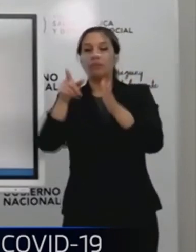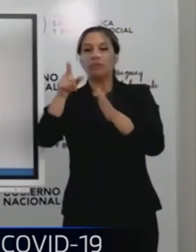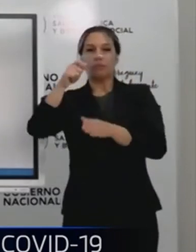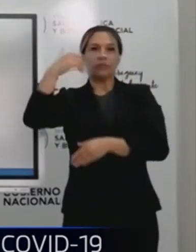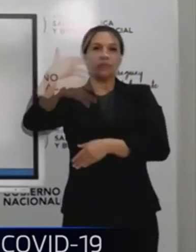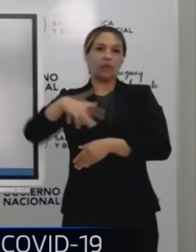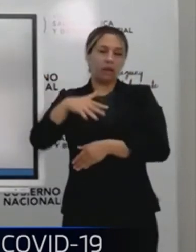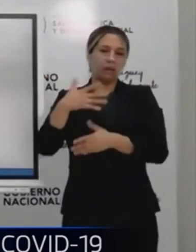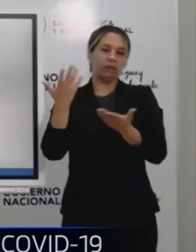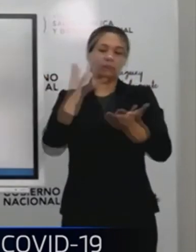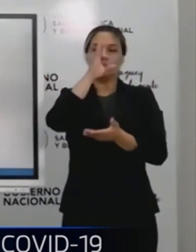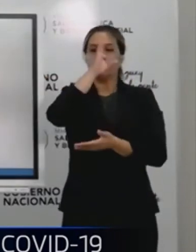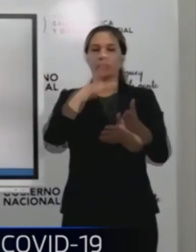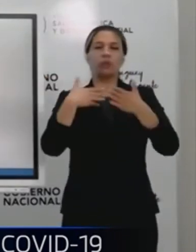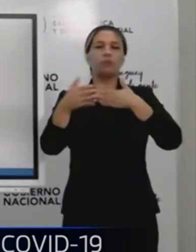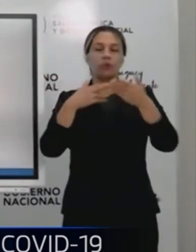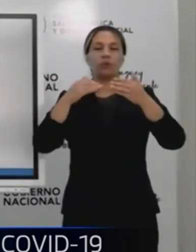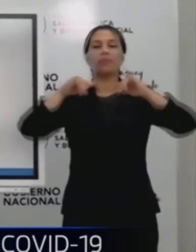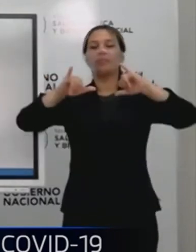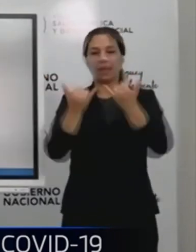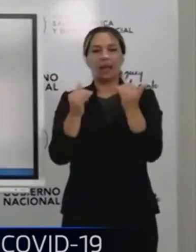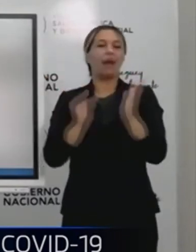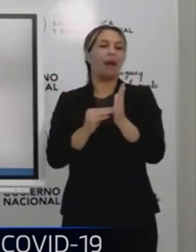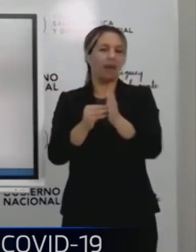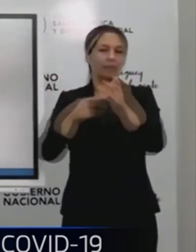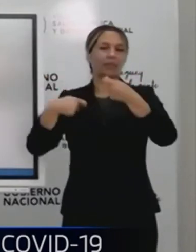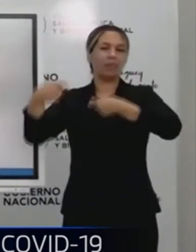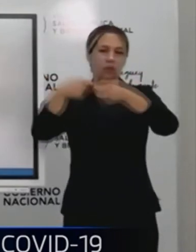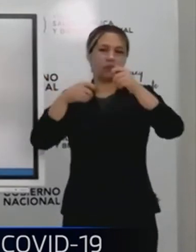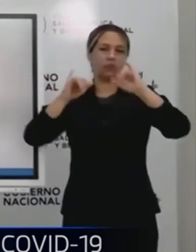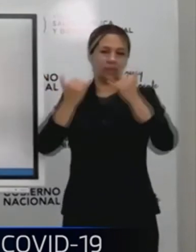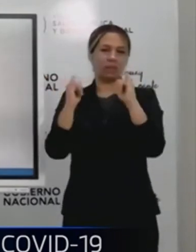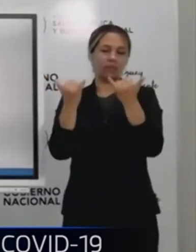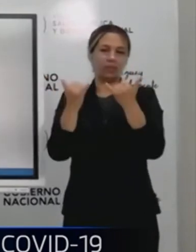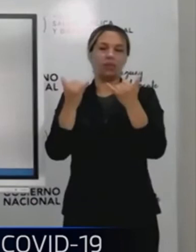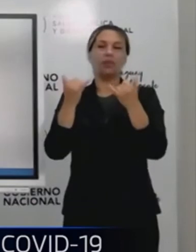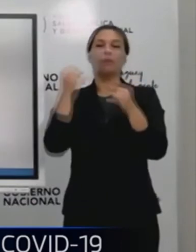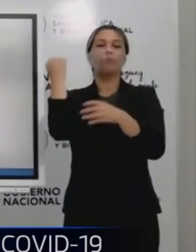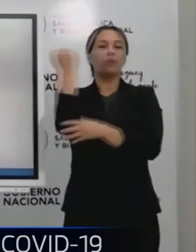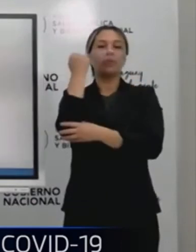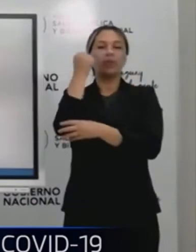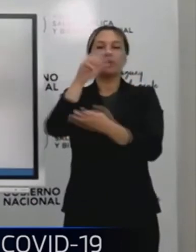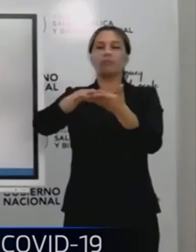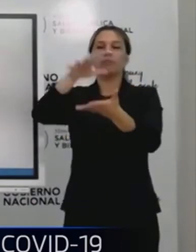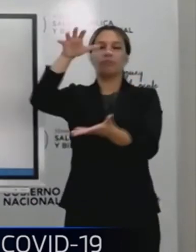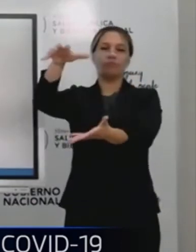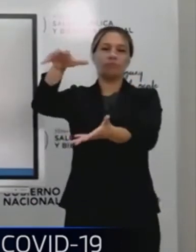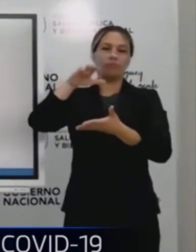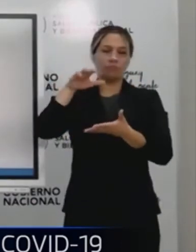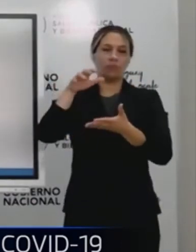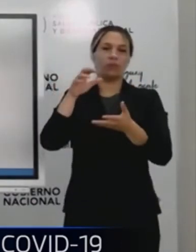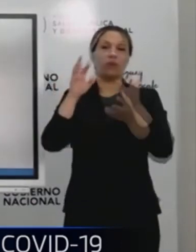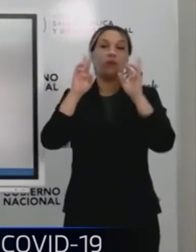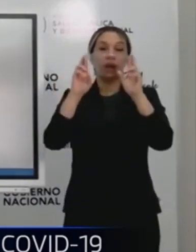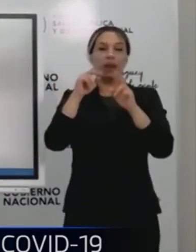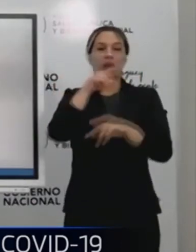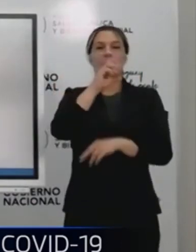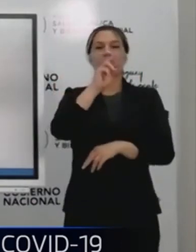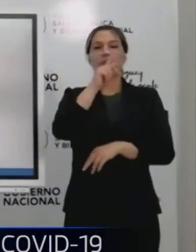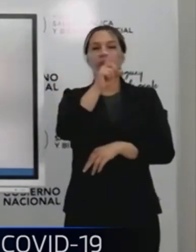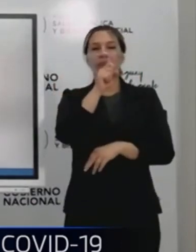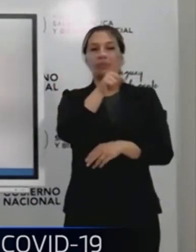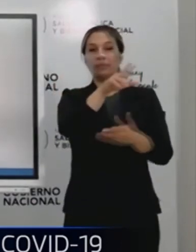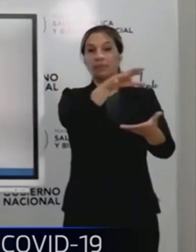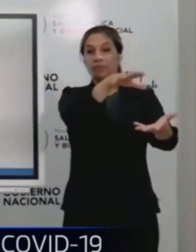negociaciones se están haciendo, eso es lo importante, y la idea es anticipar un gran número de dosis antes de que el mecanismo COAS nos dé, y